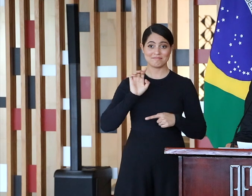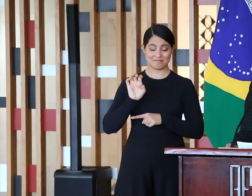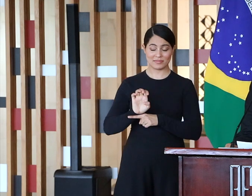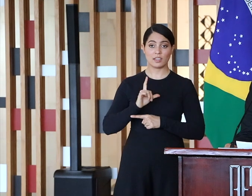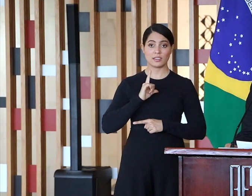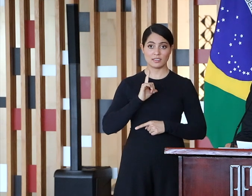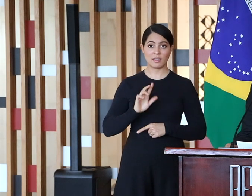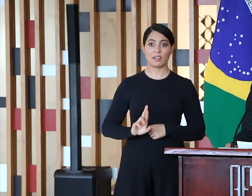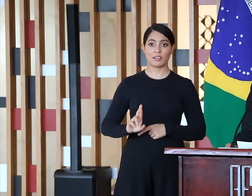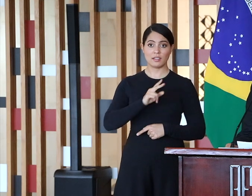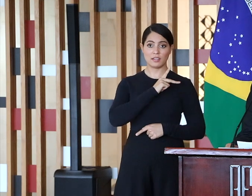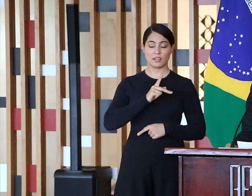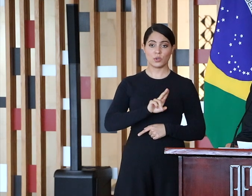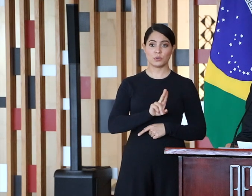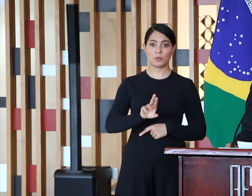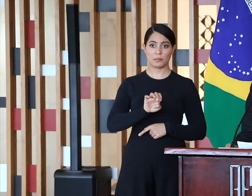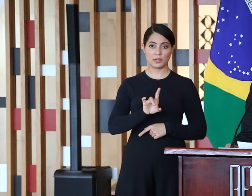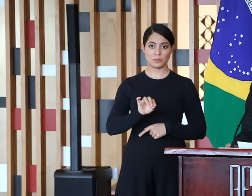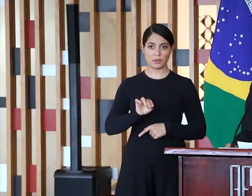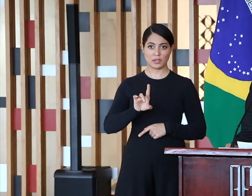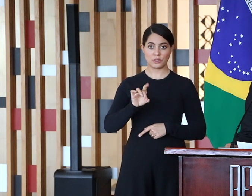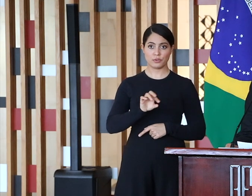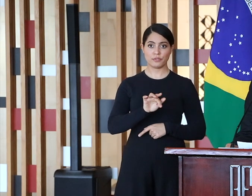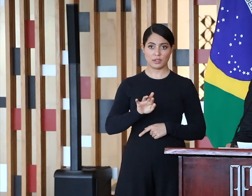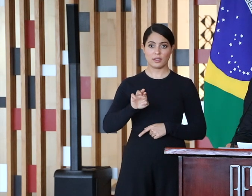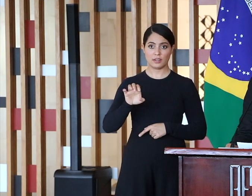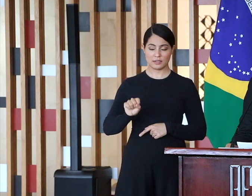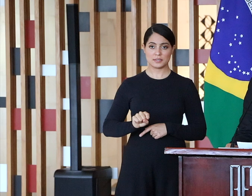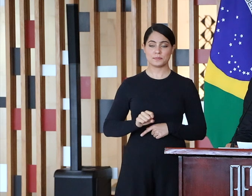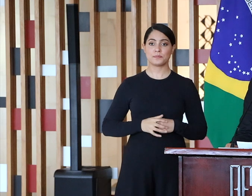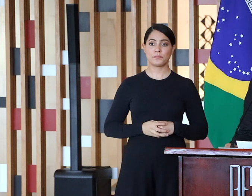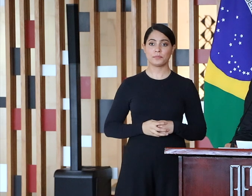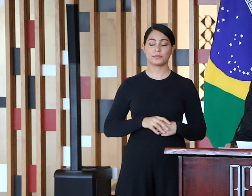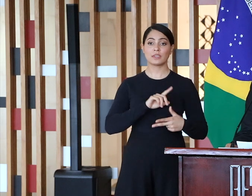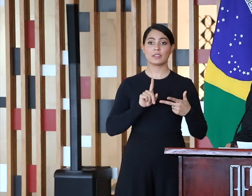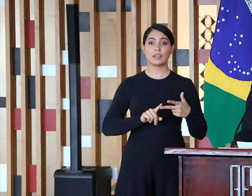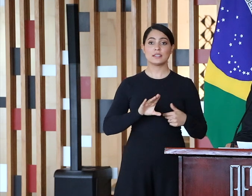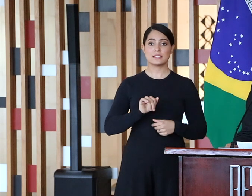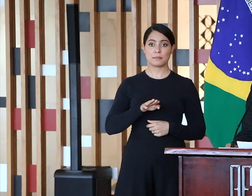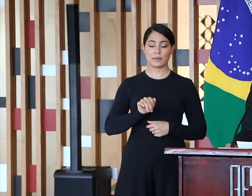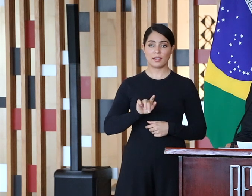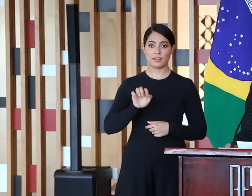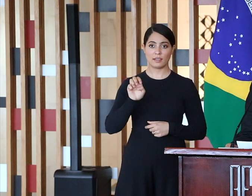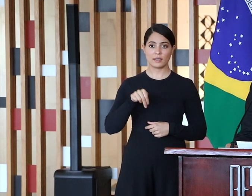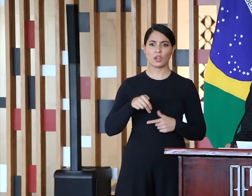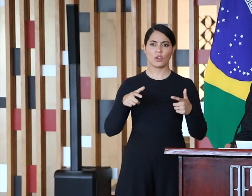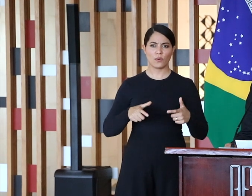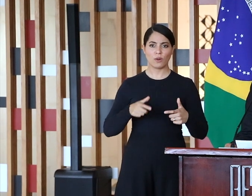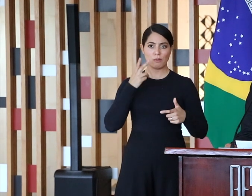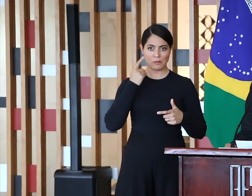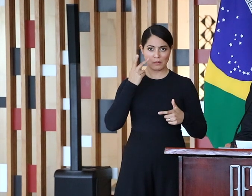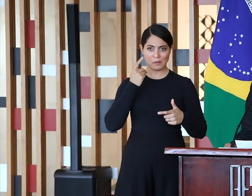Eduardo Félix, sucessor do nosso parceiro, Balbino Figueiredo, Simagrã, do Ceará, presidido por nosso